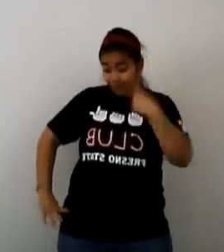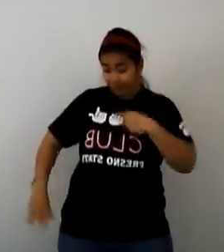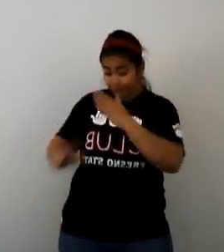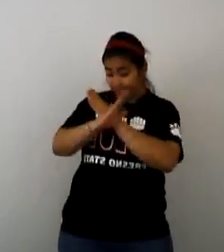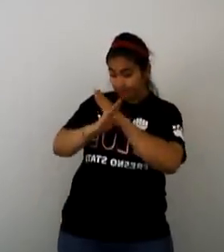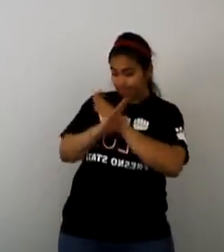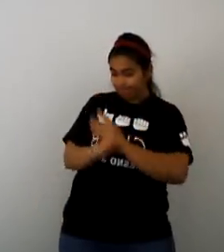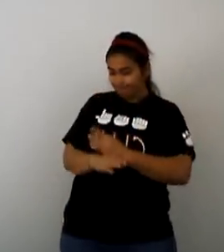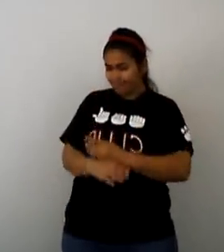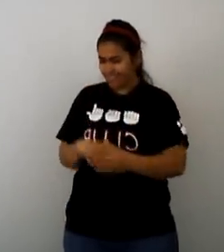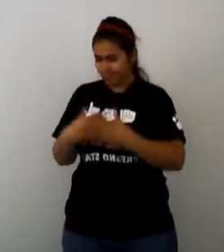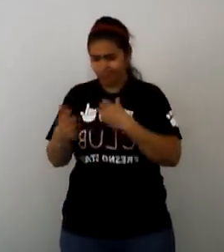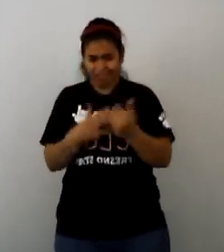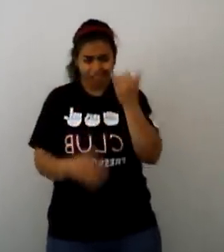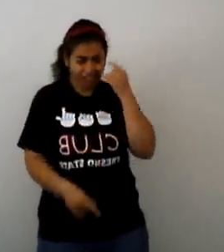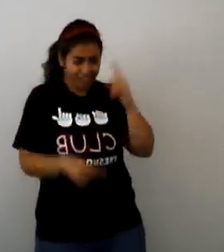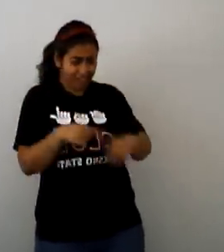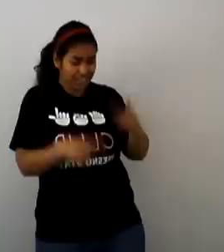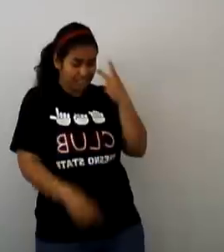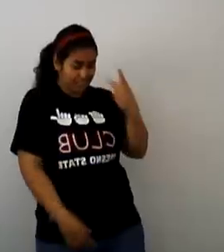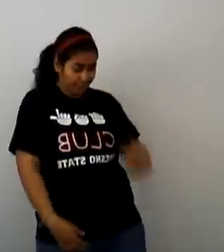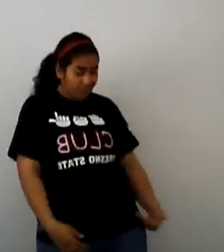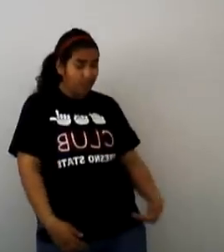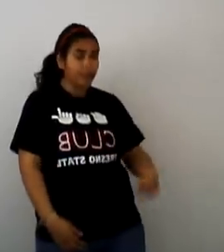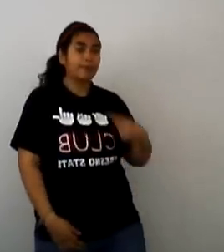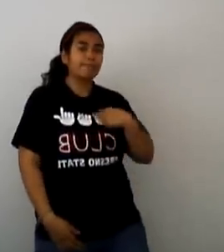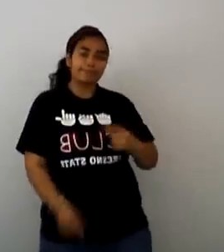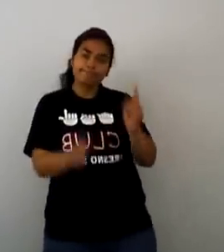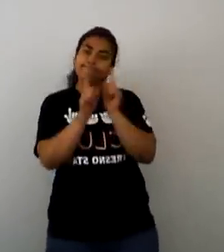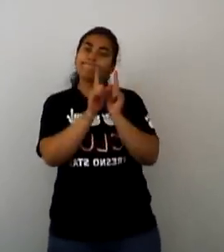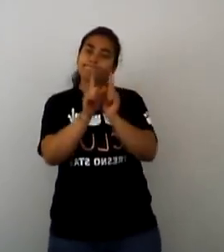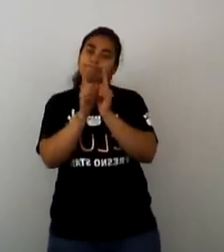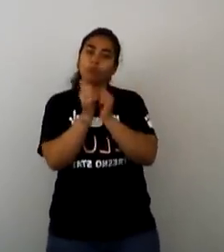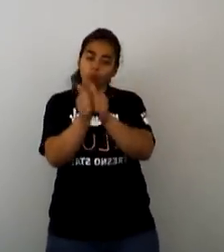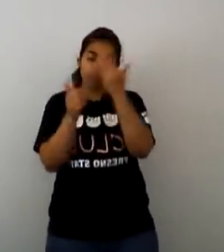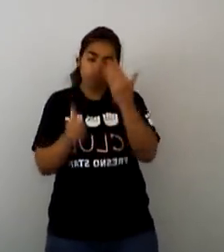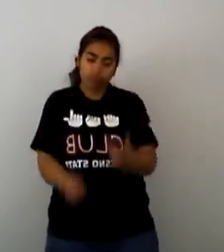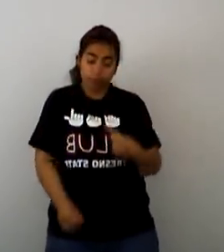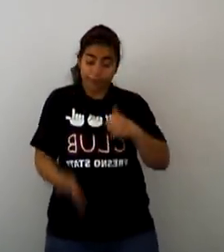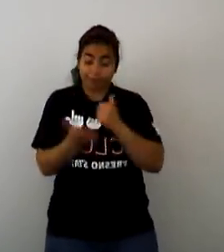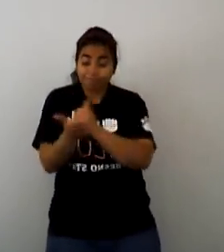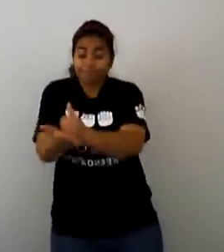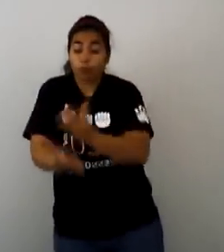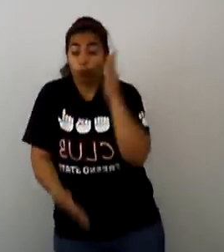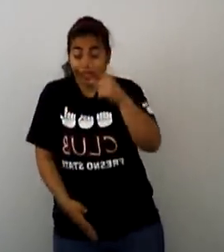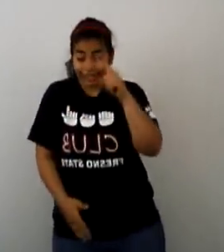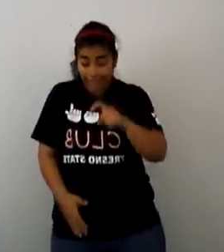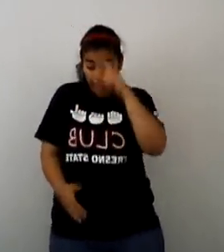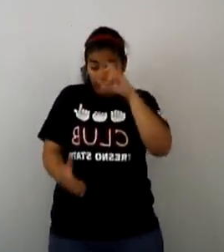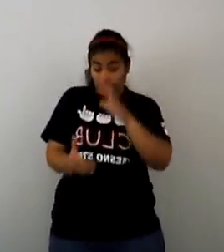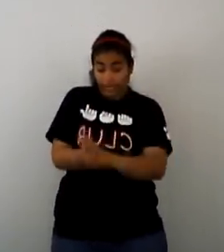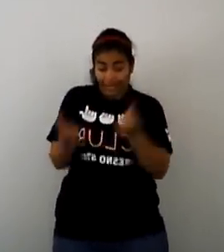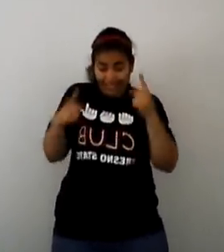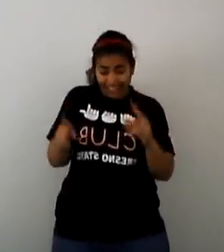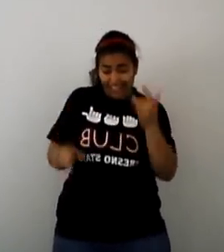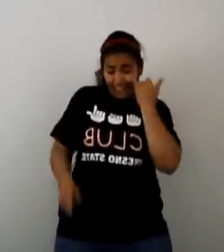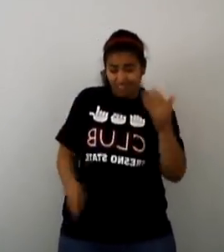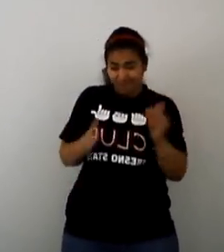o no me sientas Me veas o no me veas Estoy aquí para ayudarte Basta que me creas Y si quieren traicionarte lo usaré